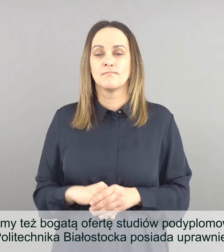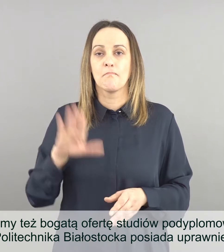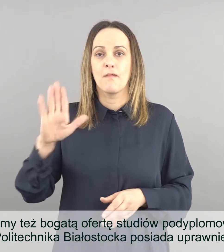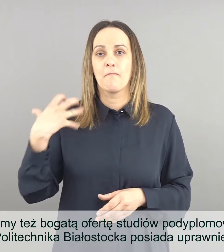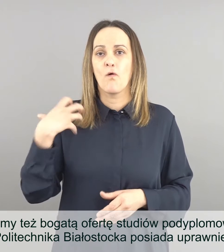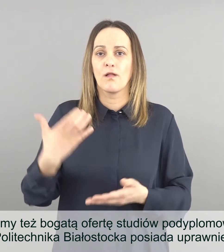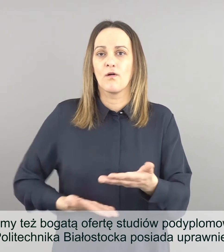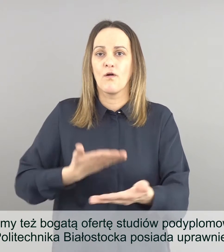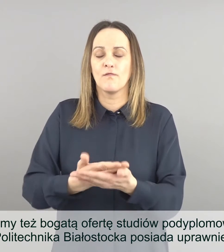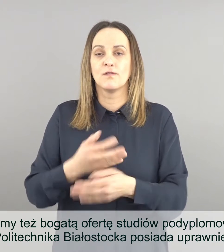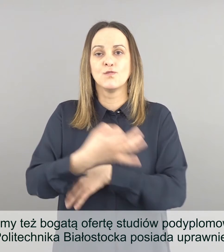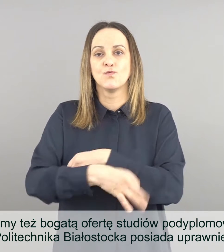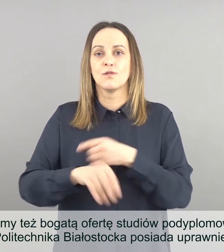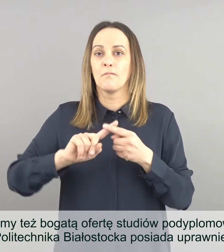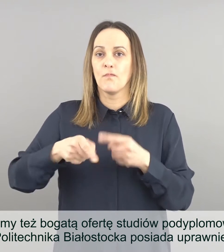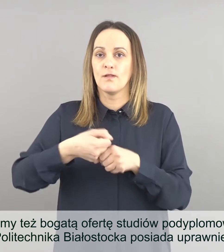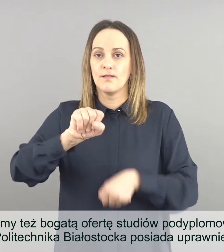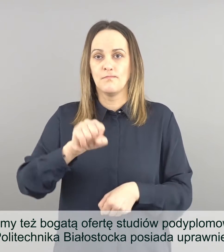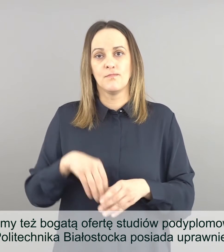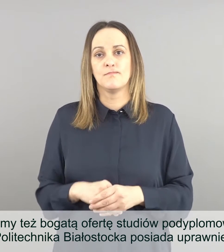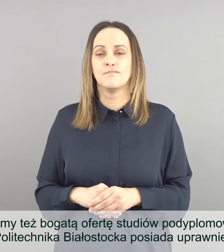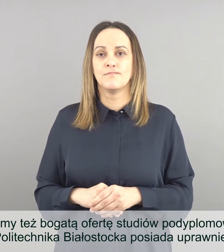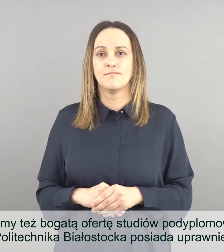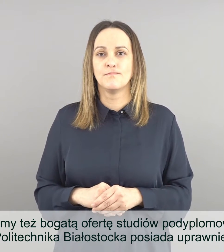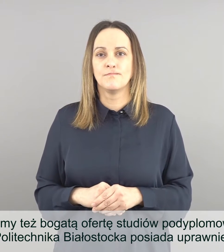Mamy też bogatą ofertę studiów podyplomowych.